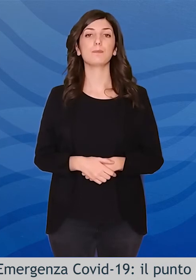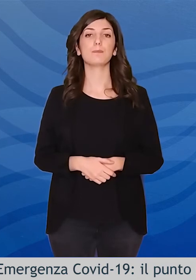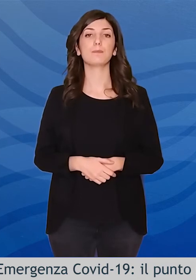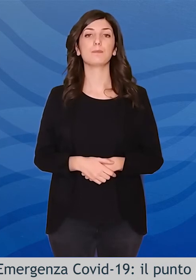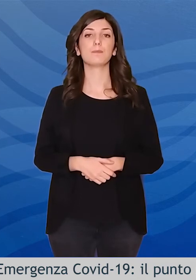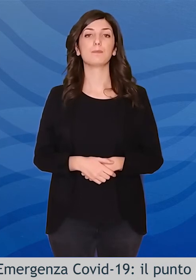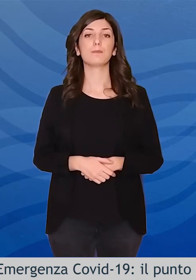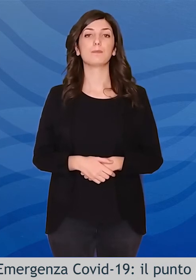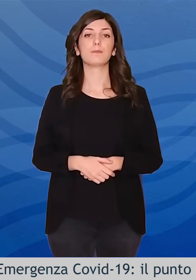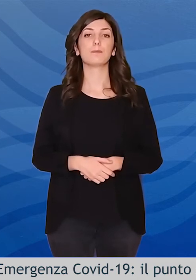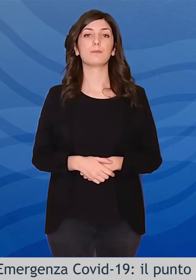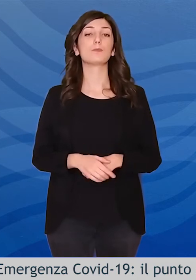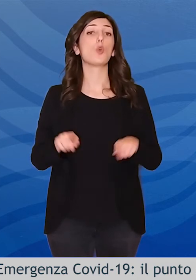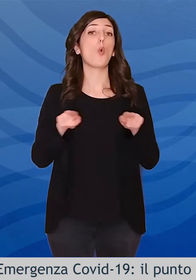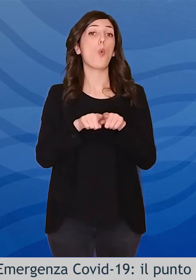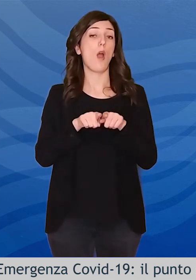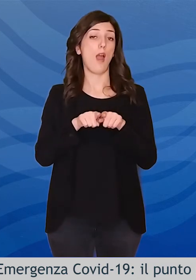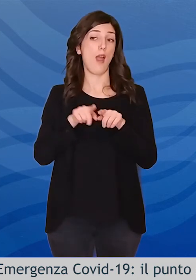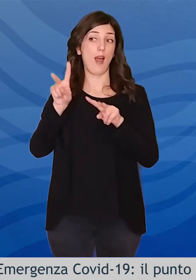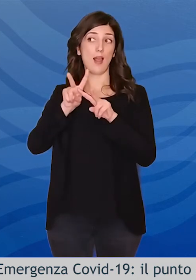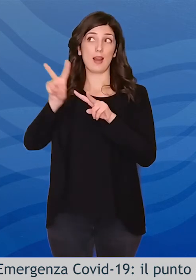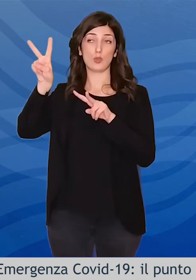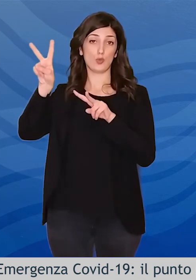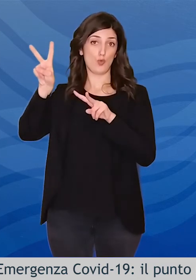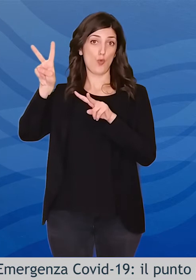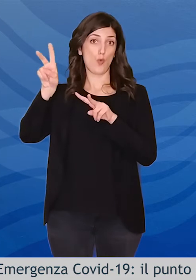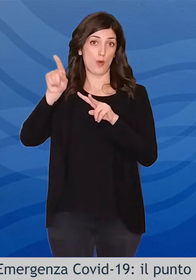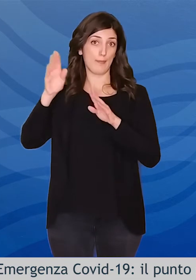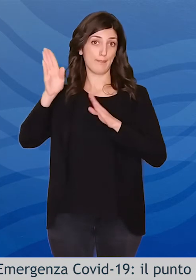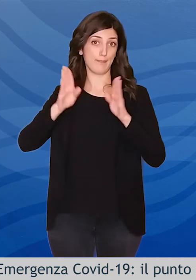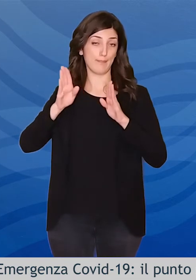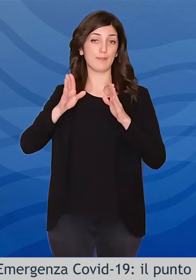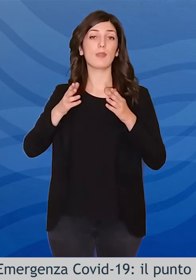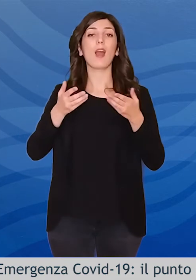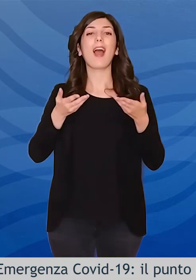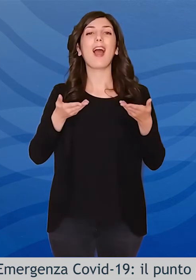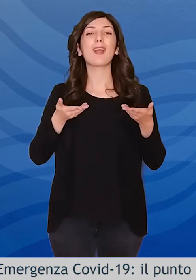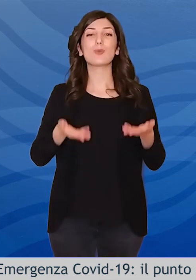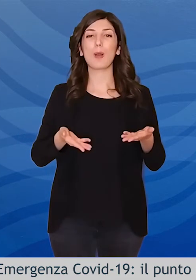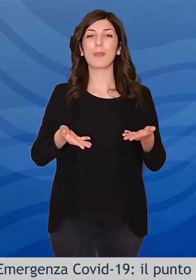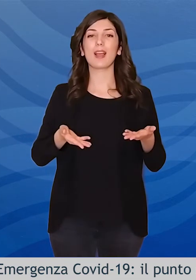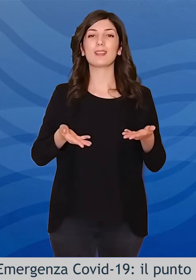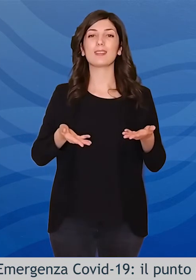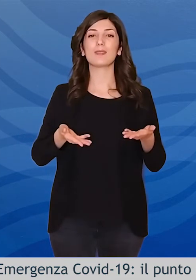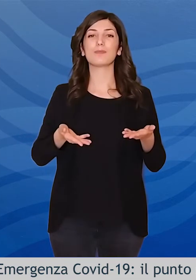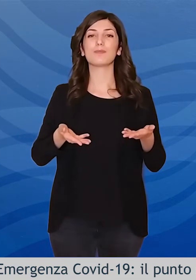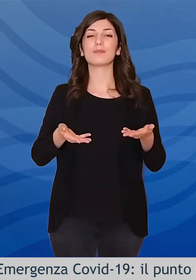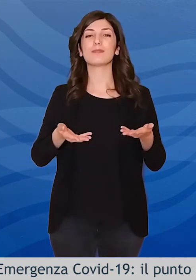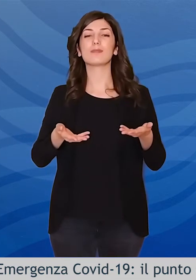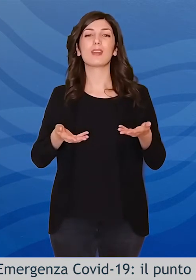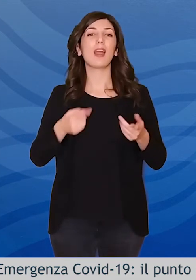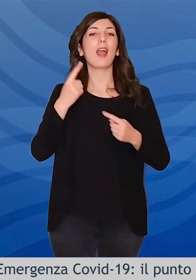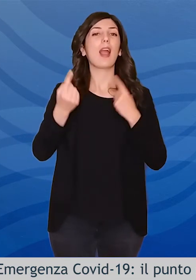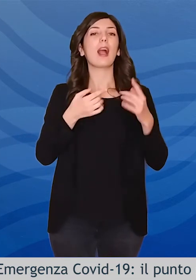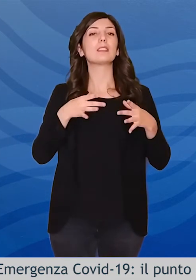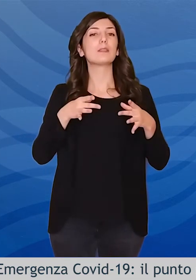come a livello nazionale sembrerebbe essersi fermato il trend ascendente dei